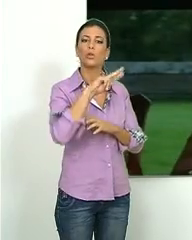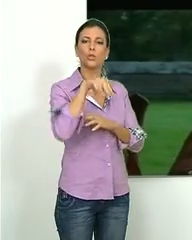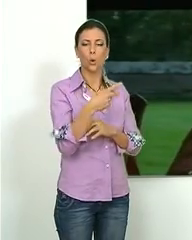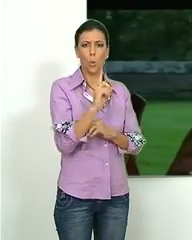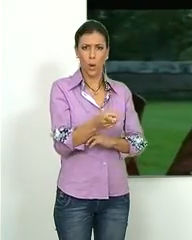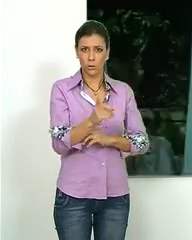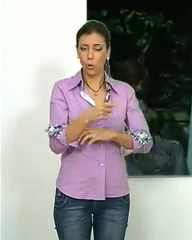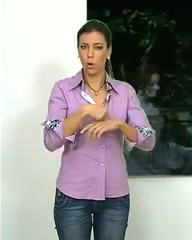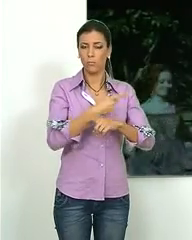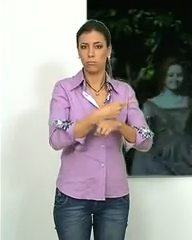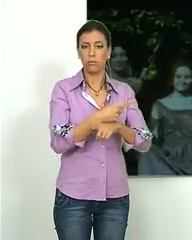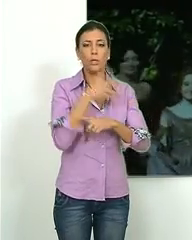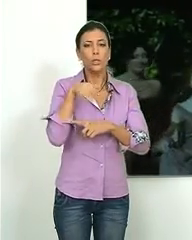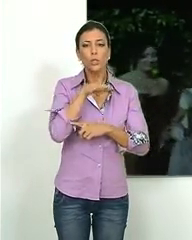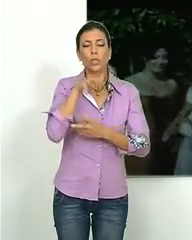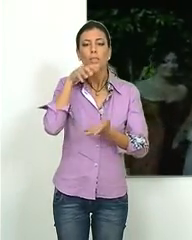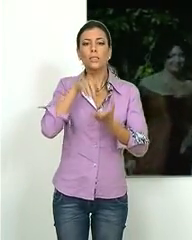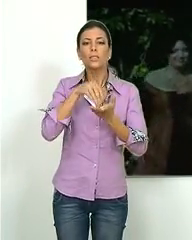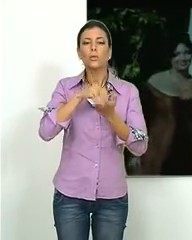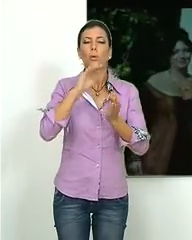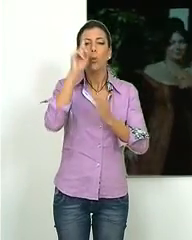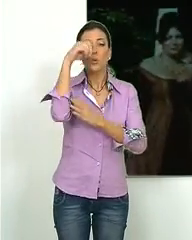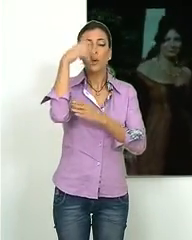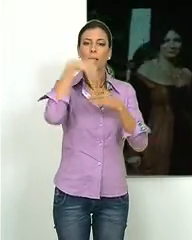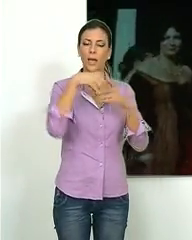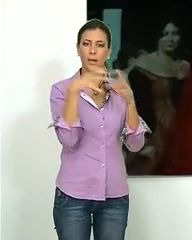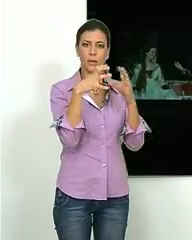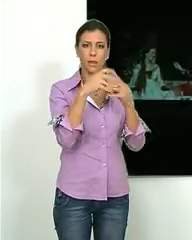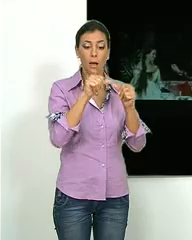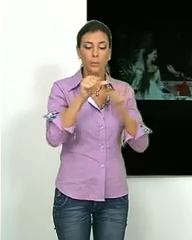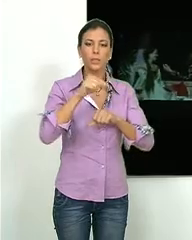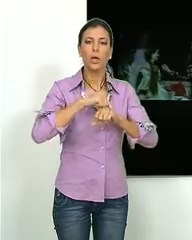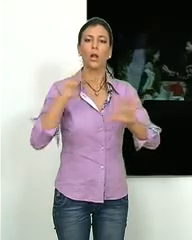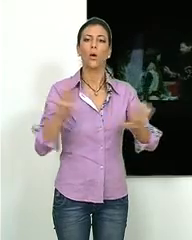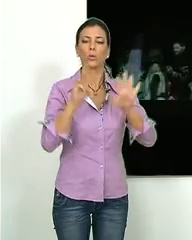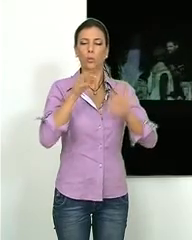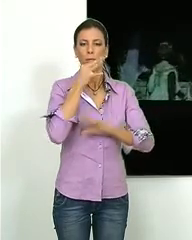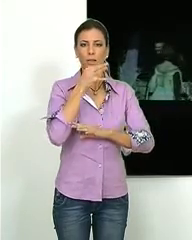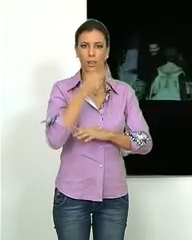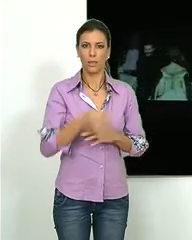duración. La reproducción tendrá lugar en el Centro Sociocultural de Caja Granada a partir de las ocho de la tarde.